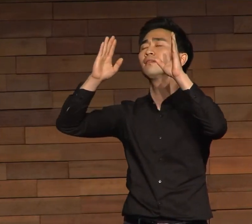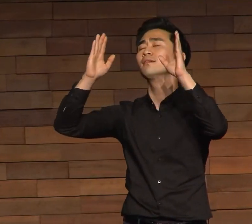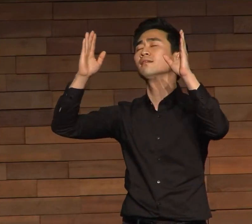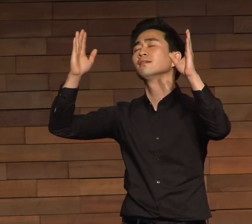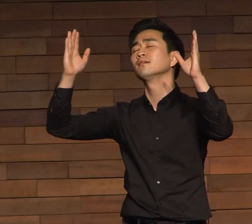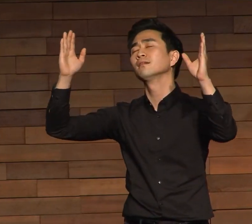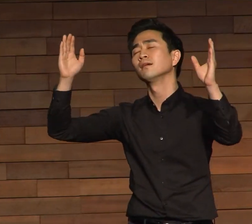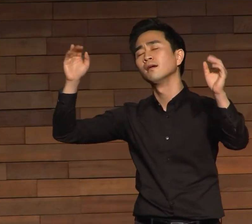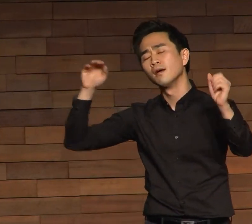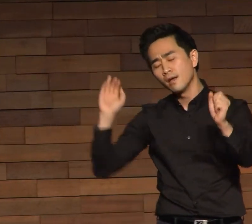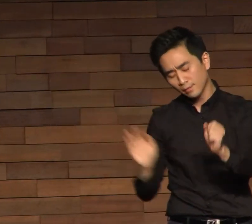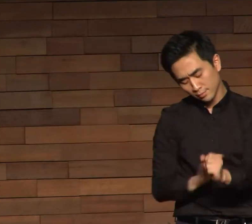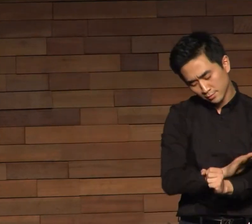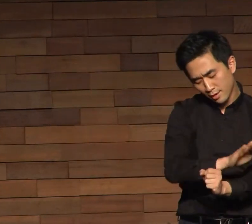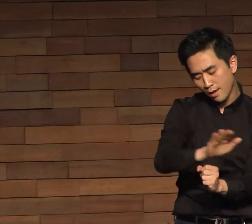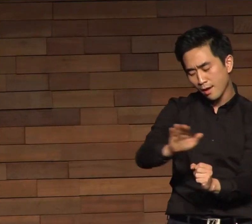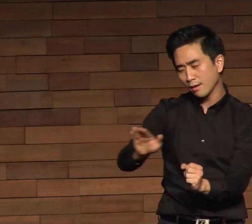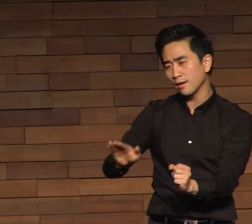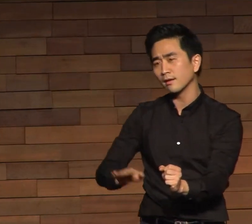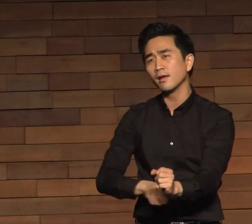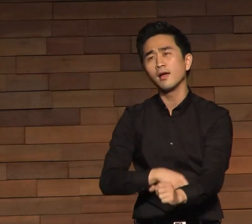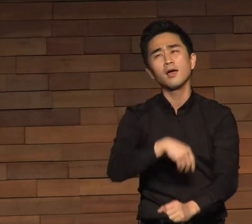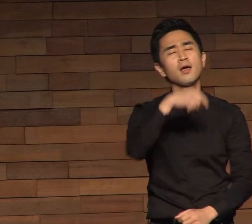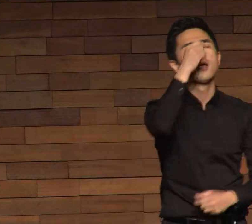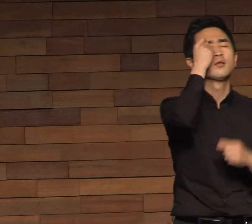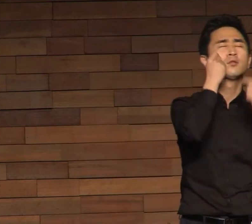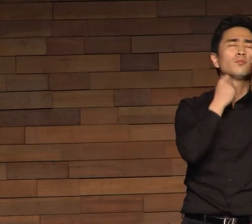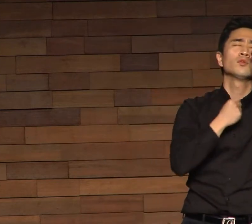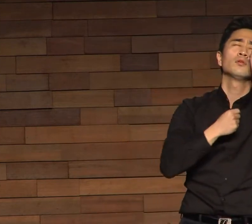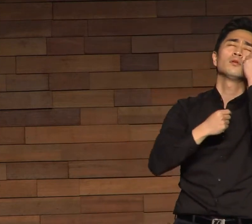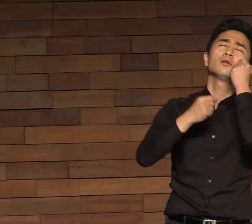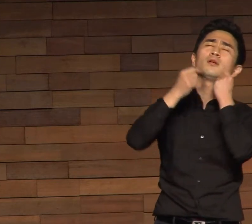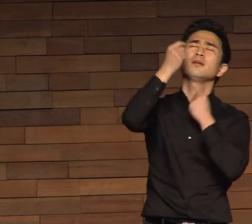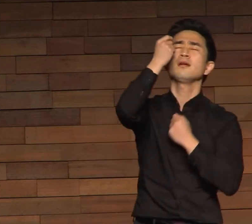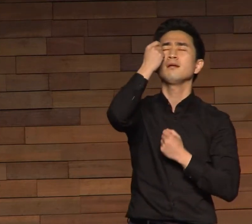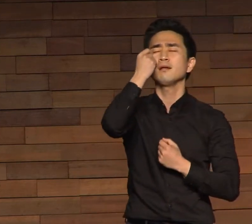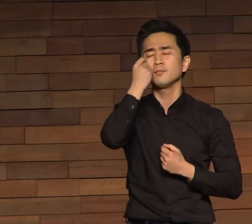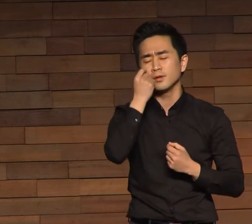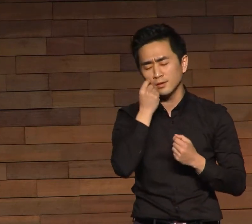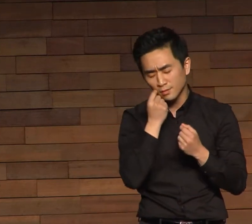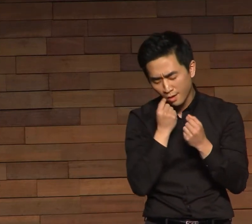그 사랑은 사랑에 눈물 흘립니다